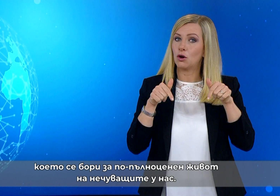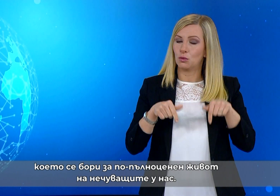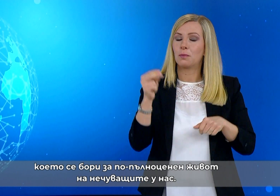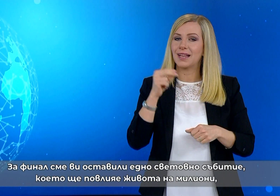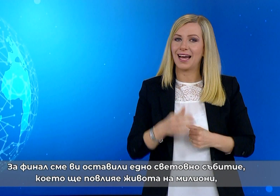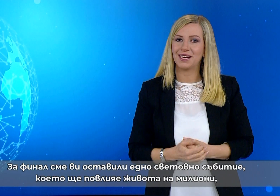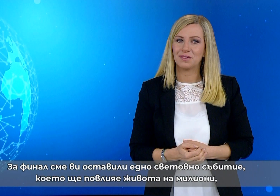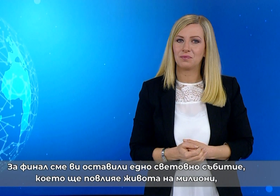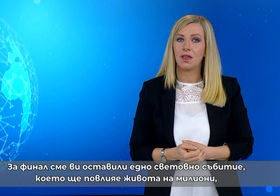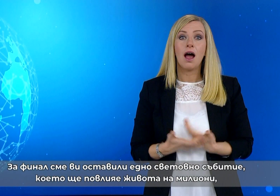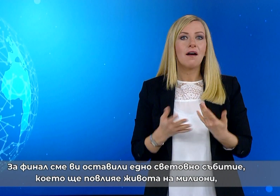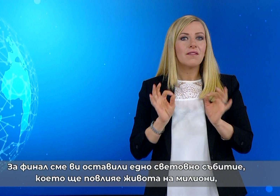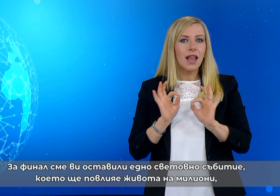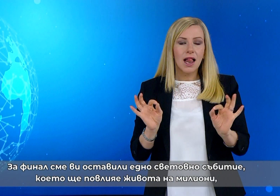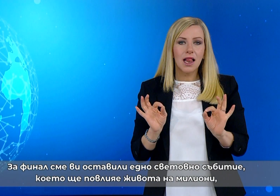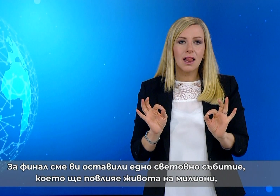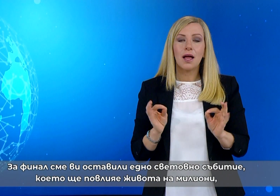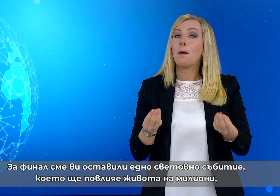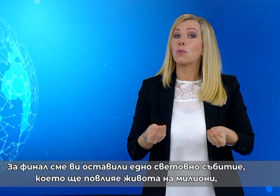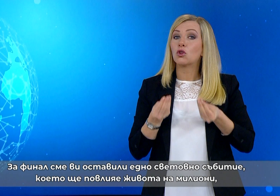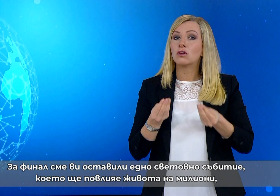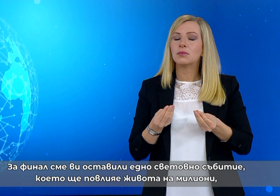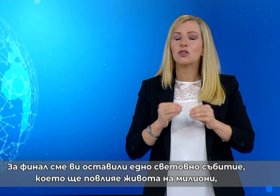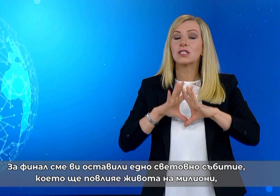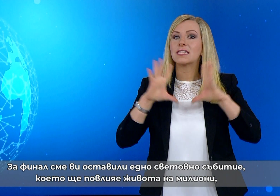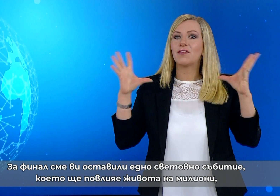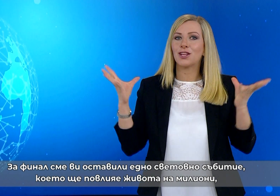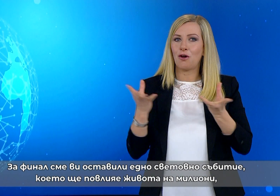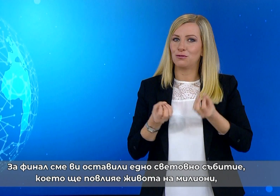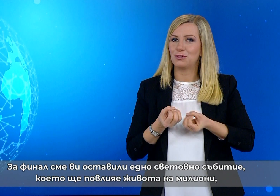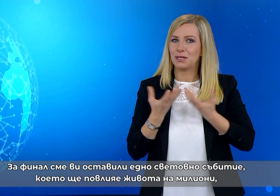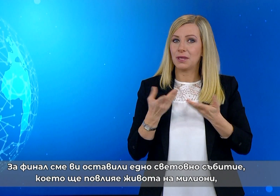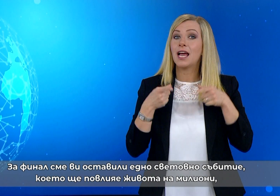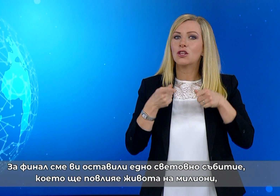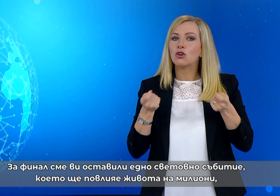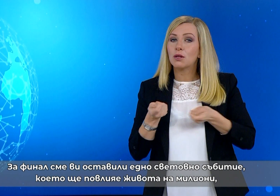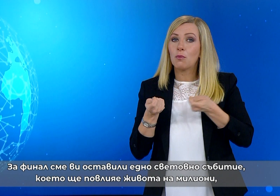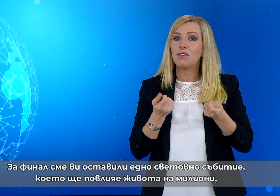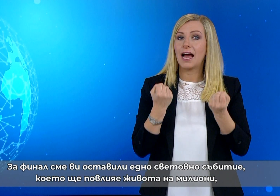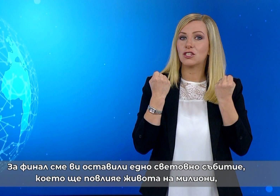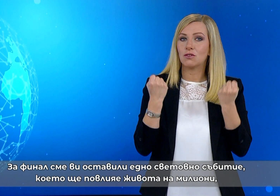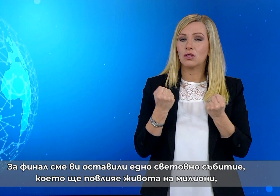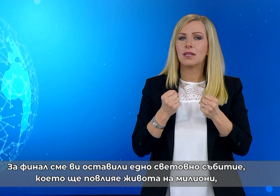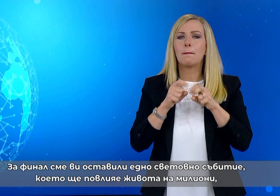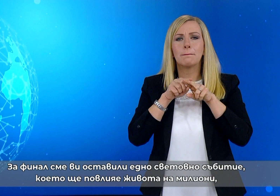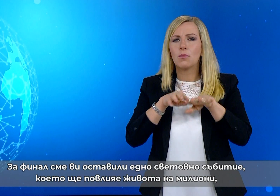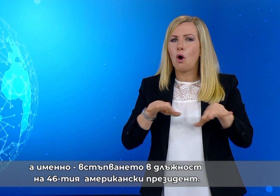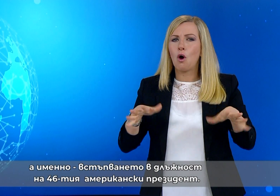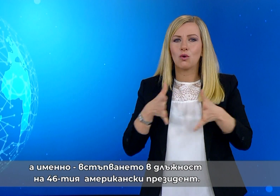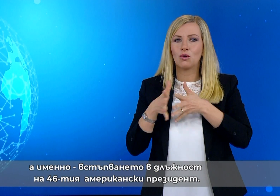За финал сме ви подготвили едно световно събитие, което ще повлияе живота на милиони хора. А именно